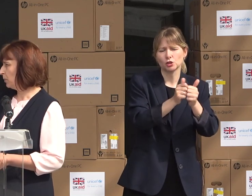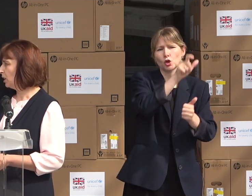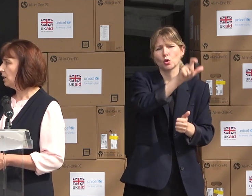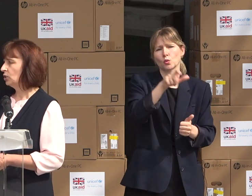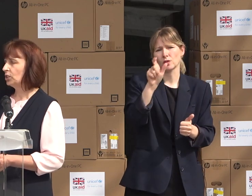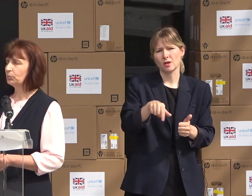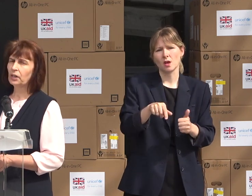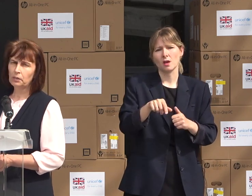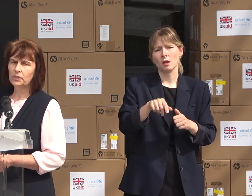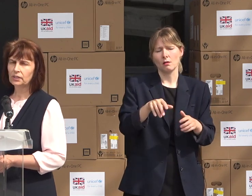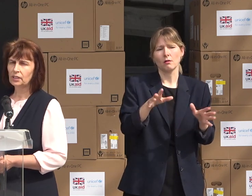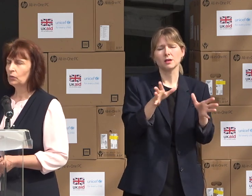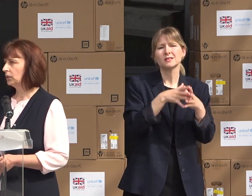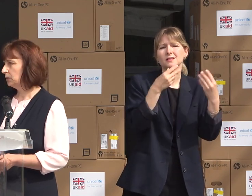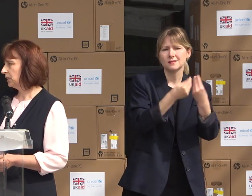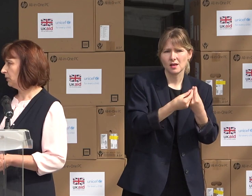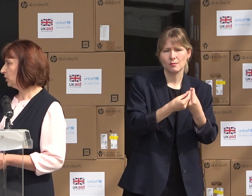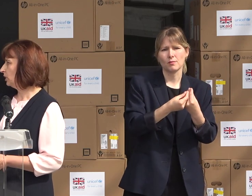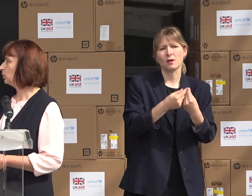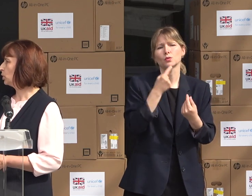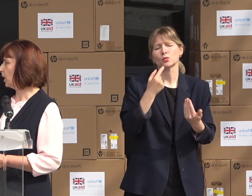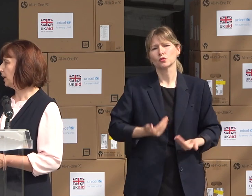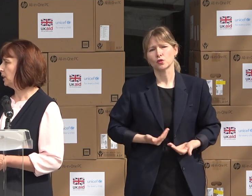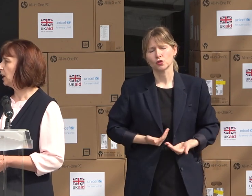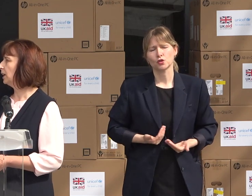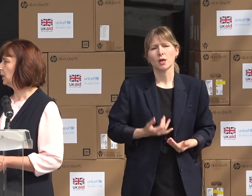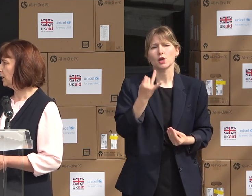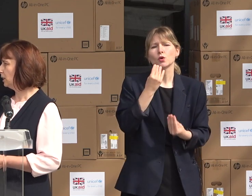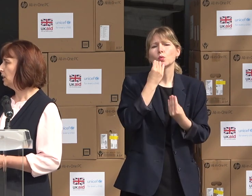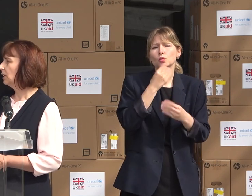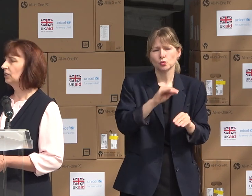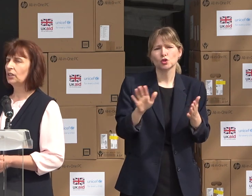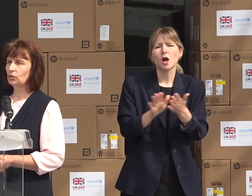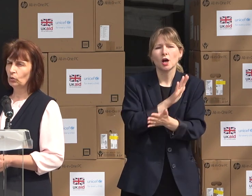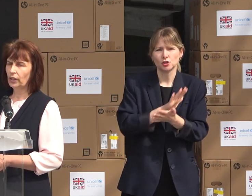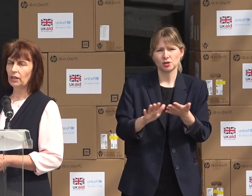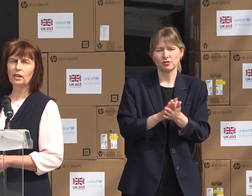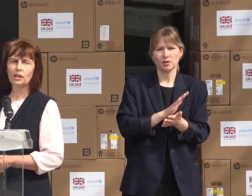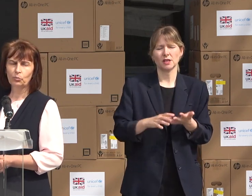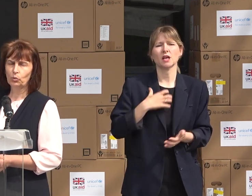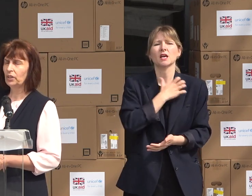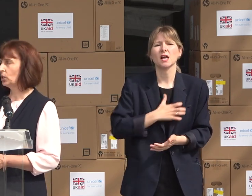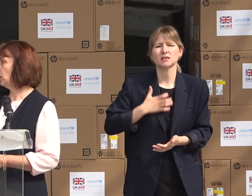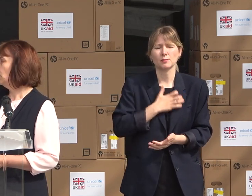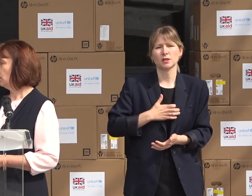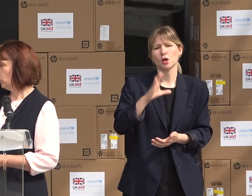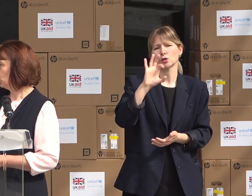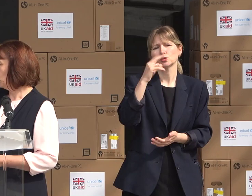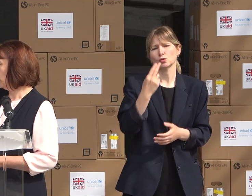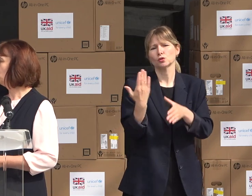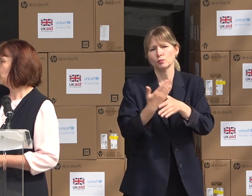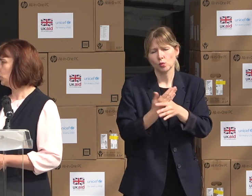programe și sperăm să dezvoltăm servicii sociale de calitate în teritoriile Republicii